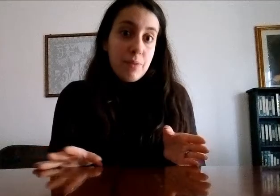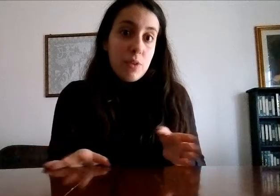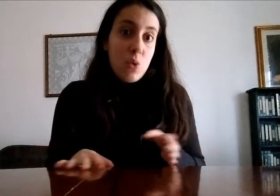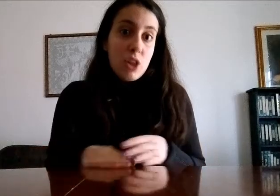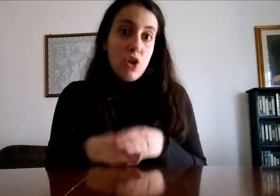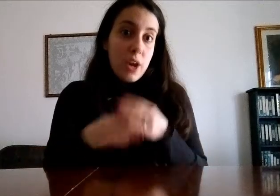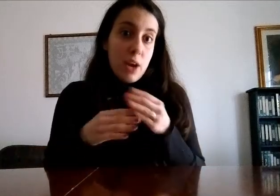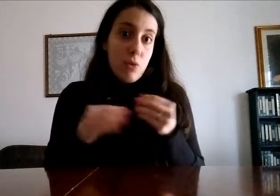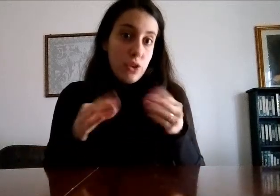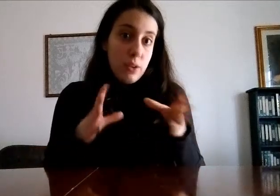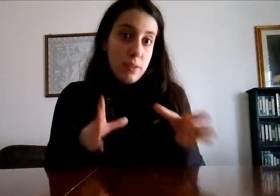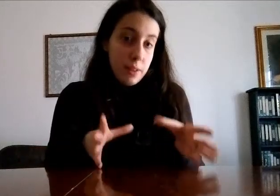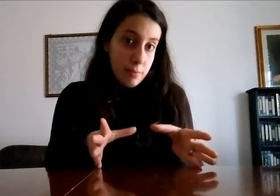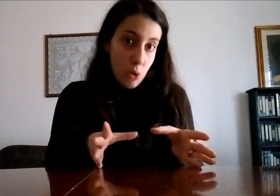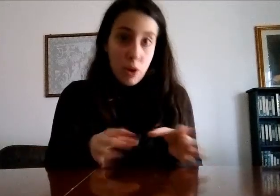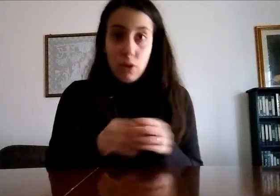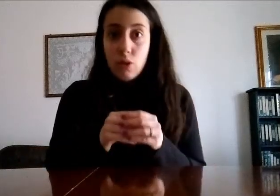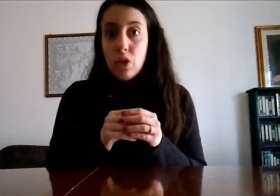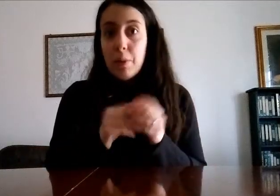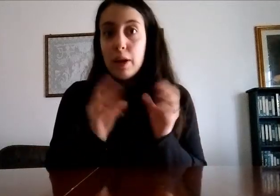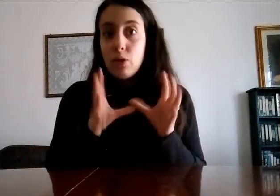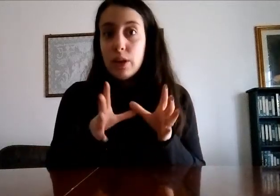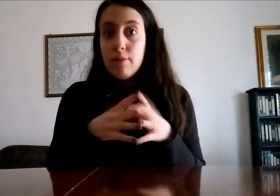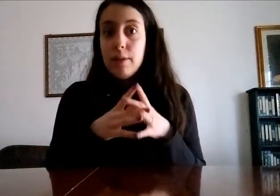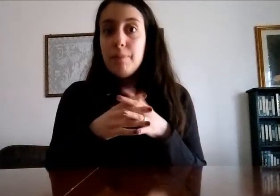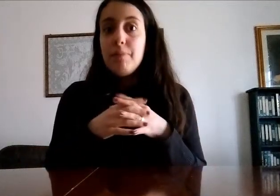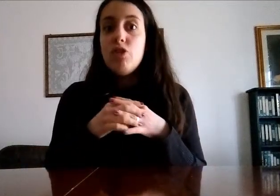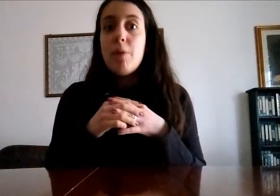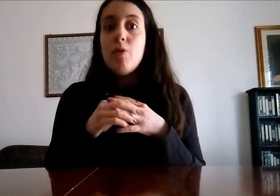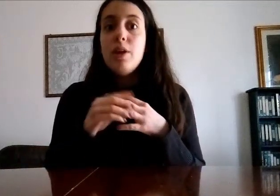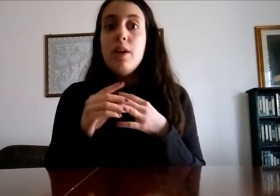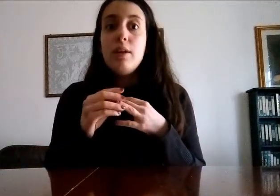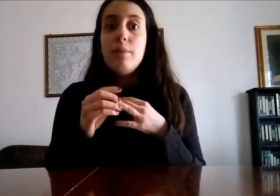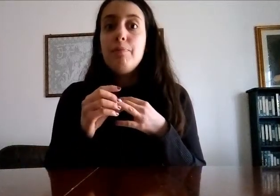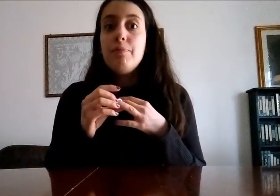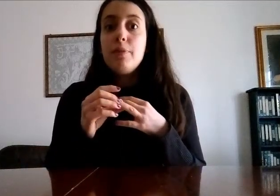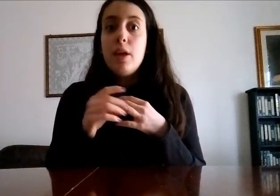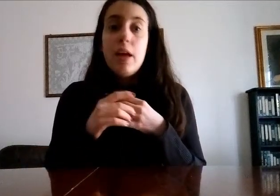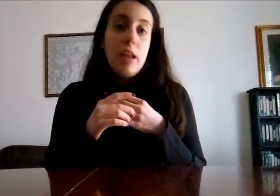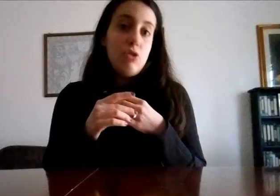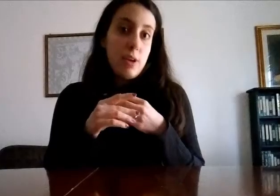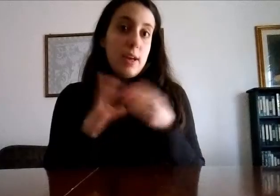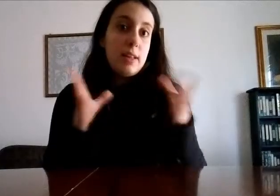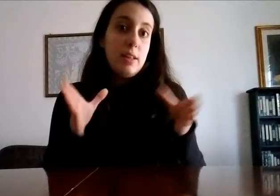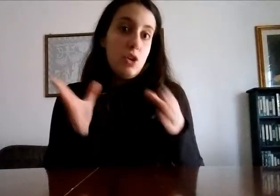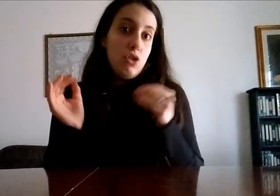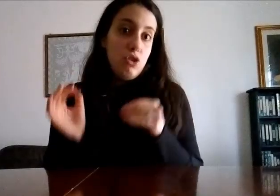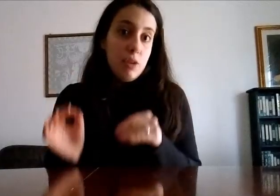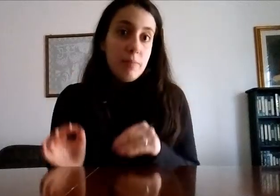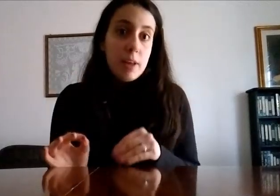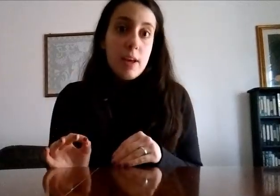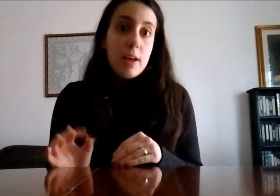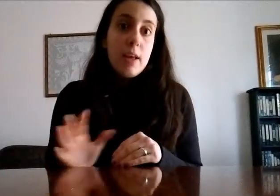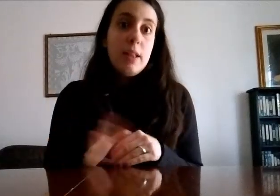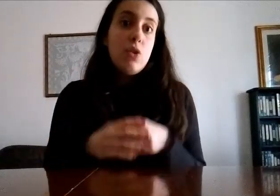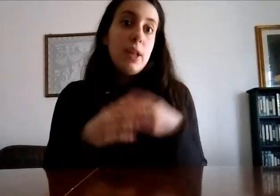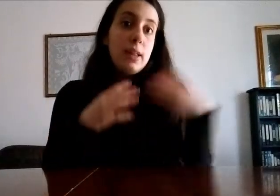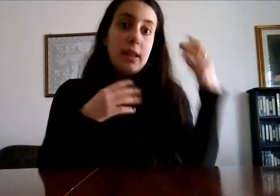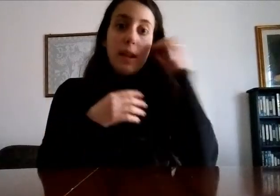questo non era un video di sfogo era soltanto per raccontarvi diciamo la giornata di oggi che sì non è stata delle